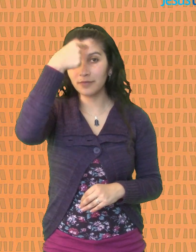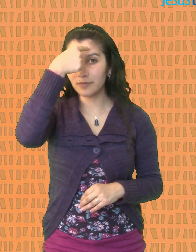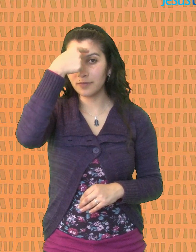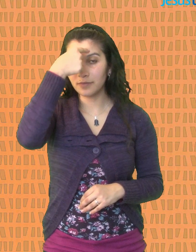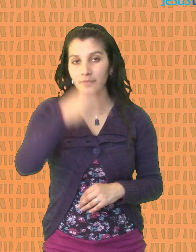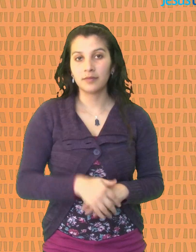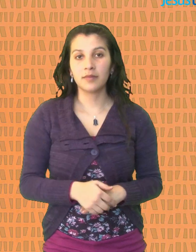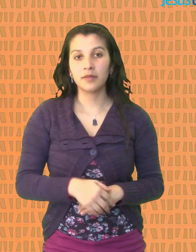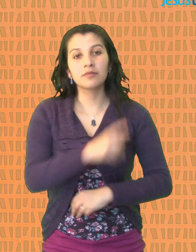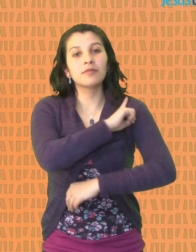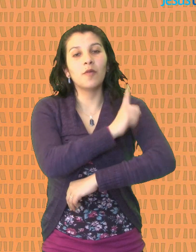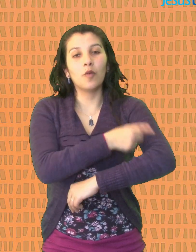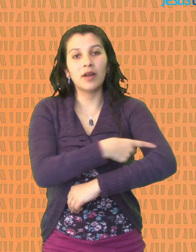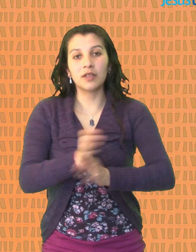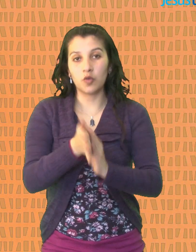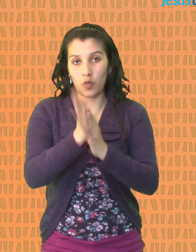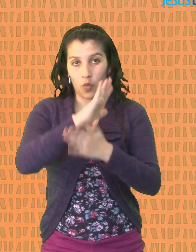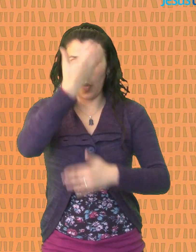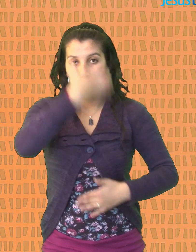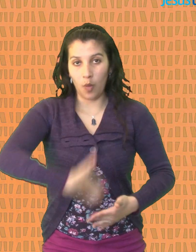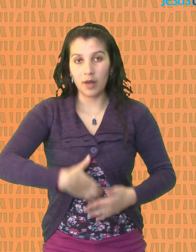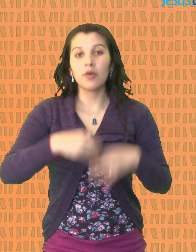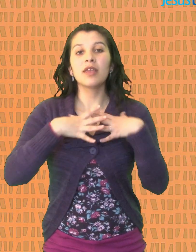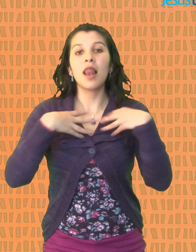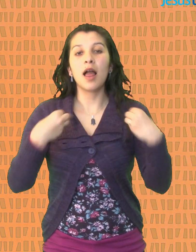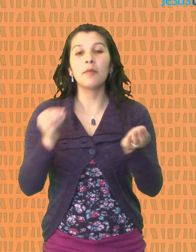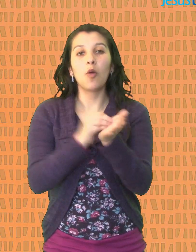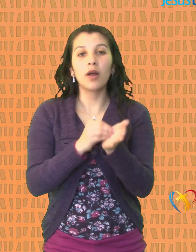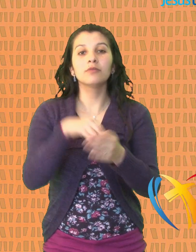Unción nos fortalece el cuerpo y el alma cuando estamos enfermos.